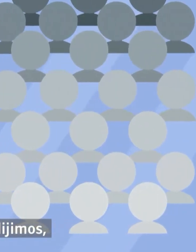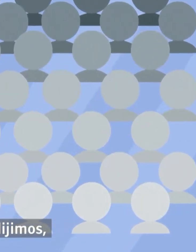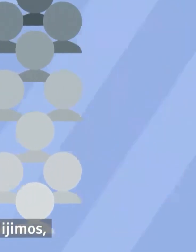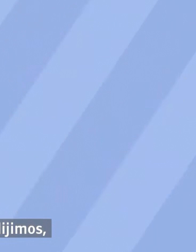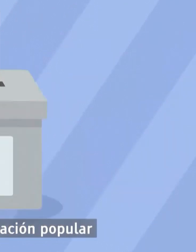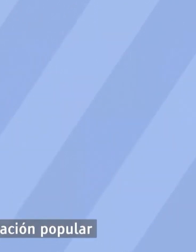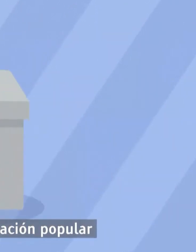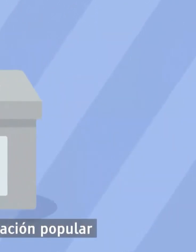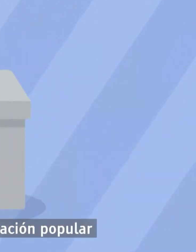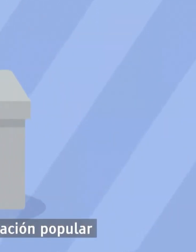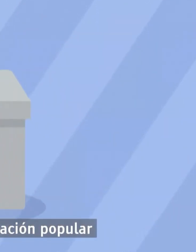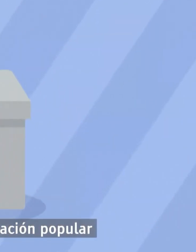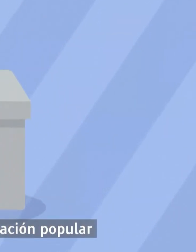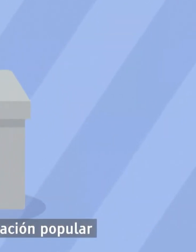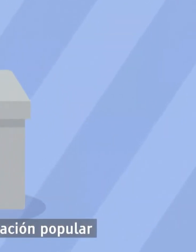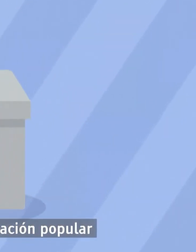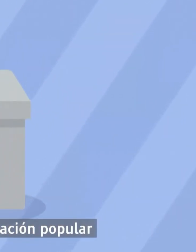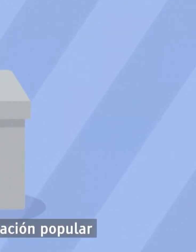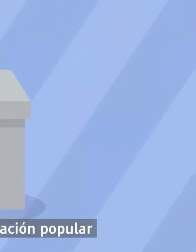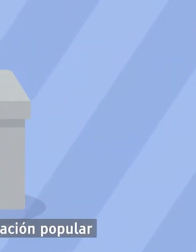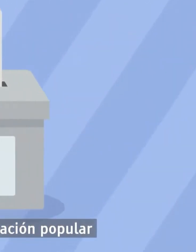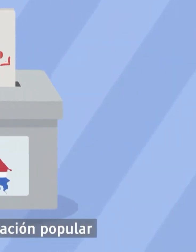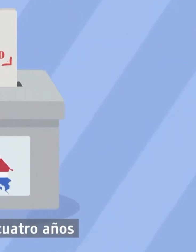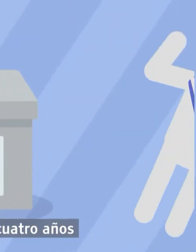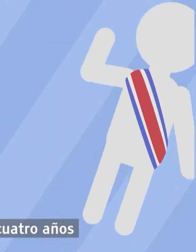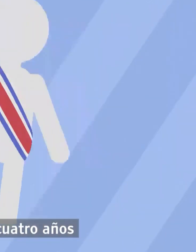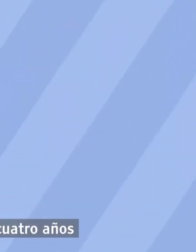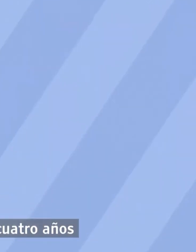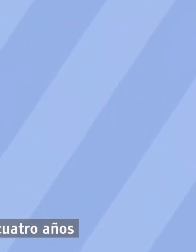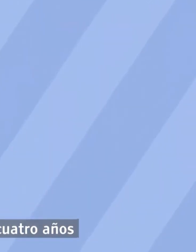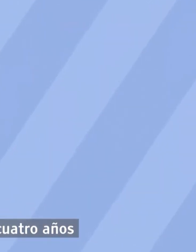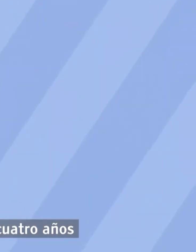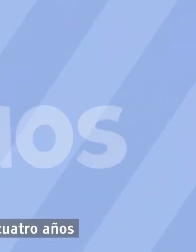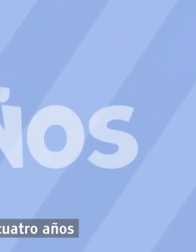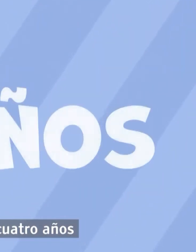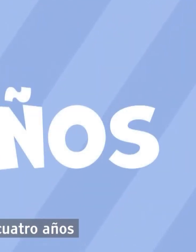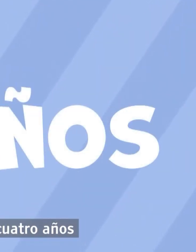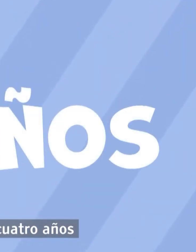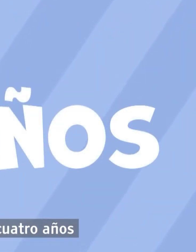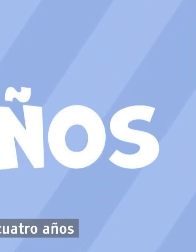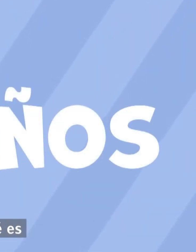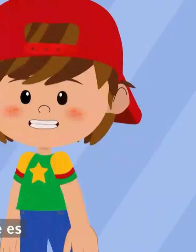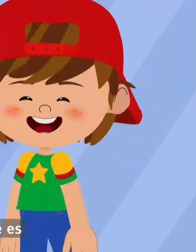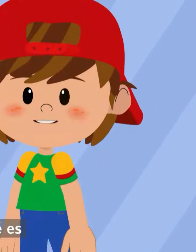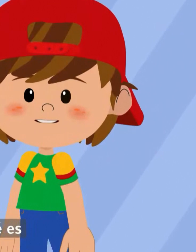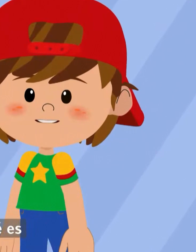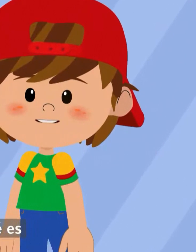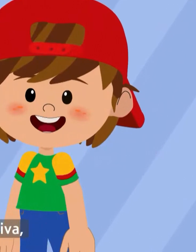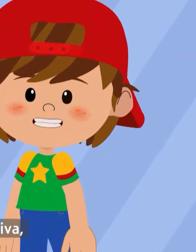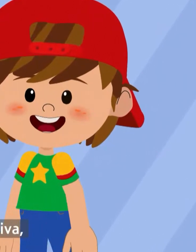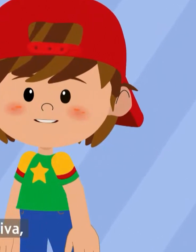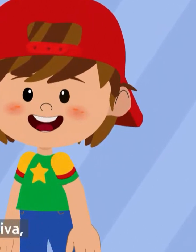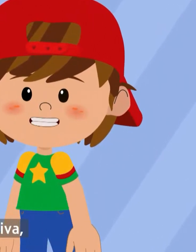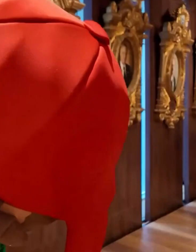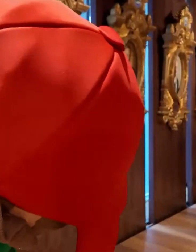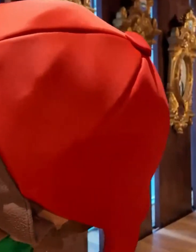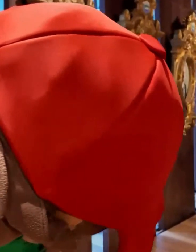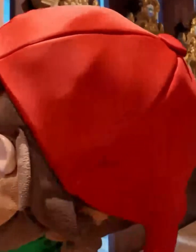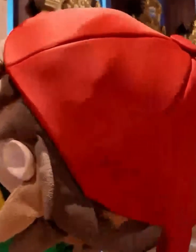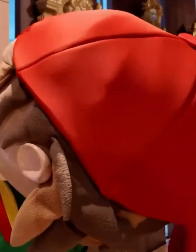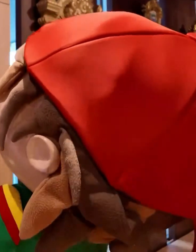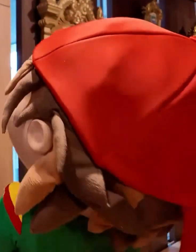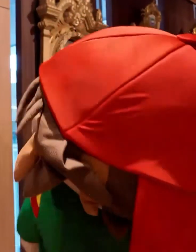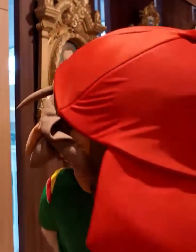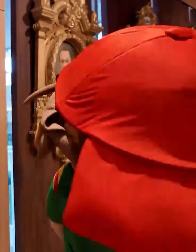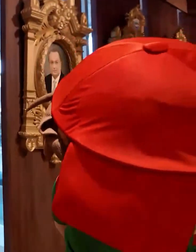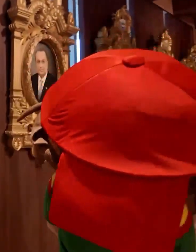redes sociales de la Asamblea cada lunes del mes de septiembre, en donde siempre utiliza el usuario arroba asamblea.crc. Con